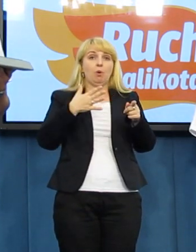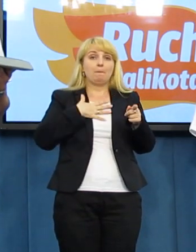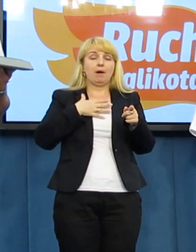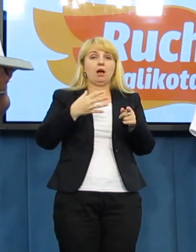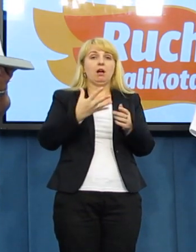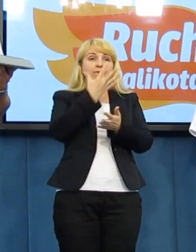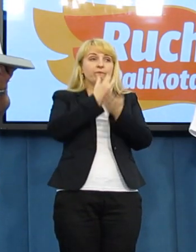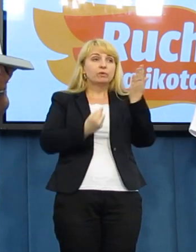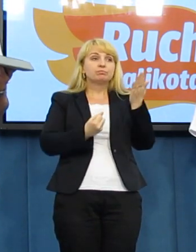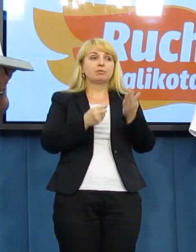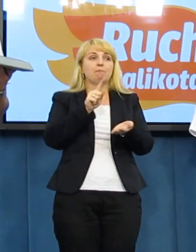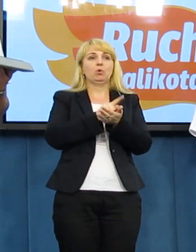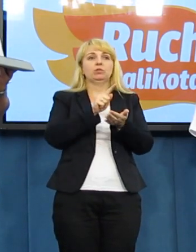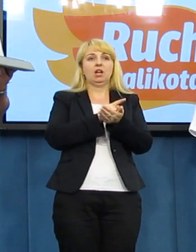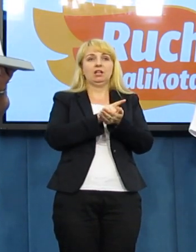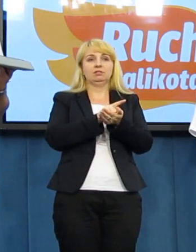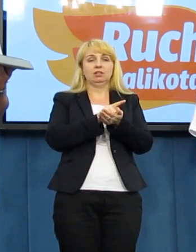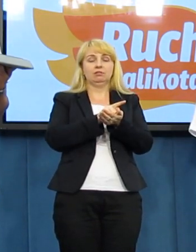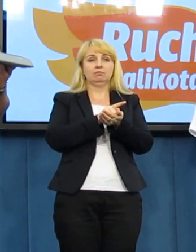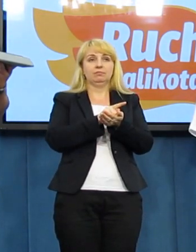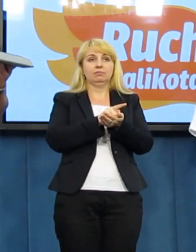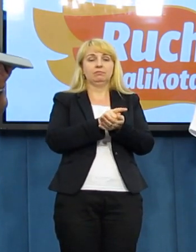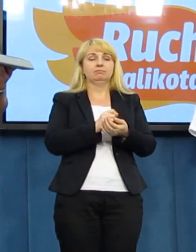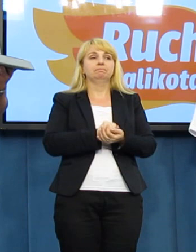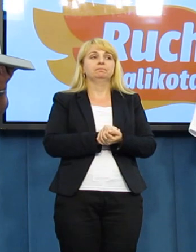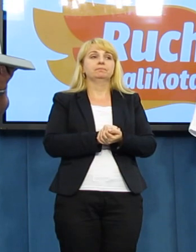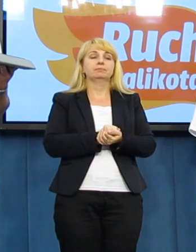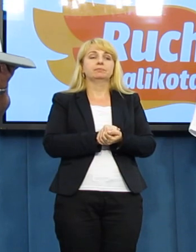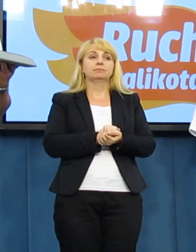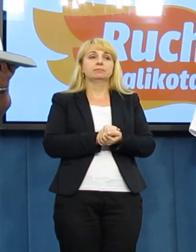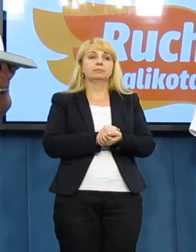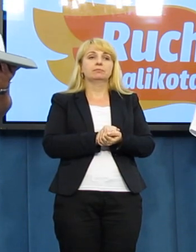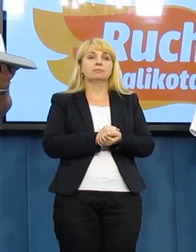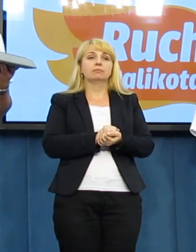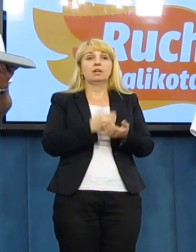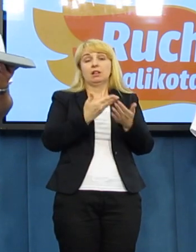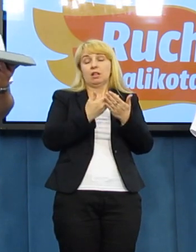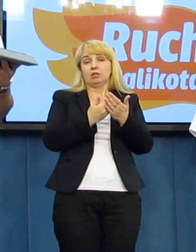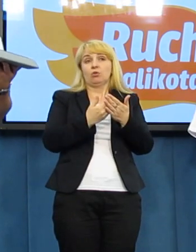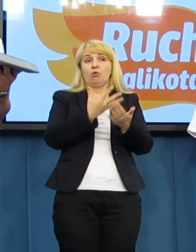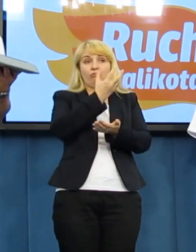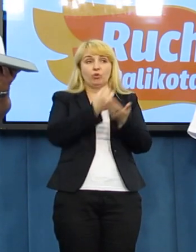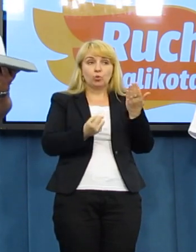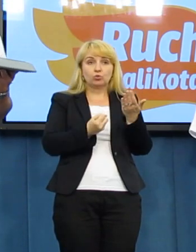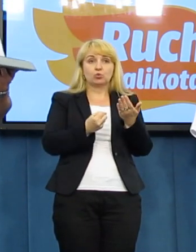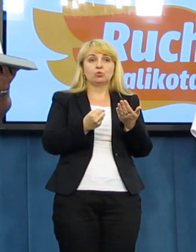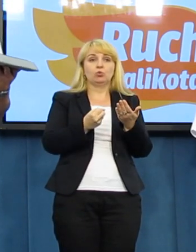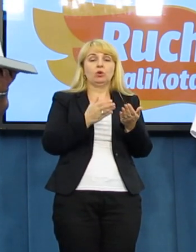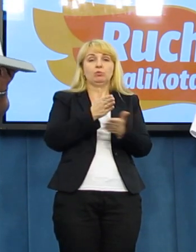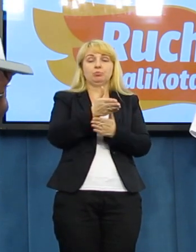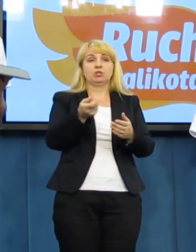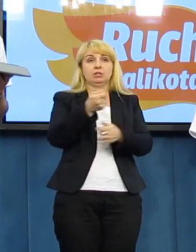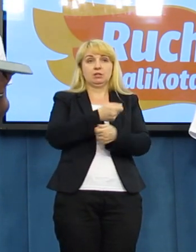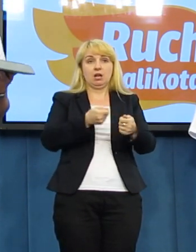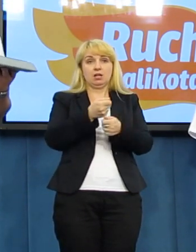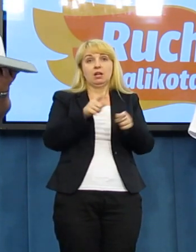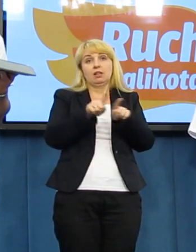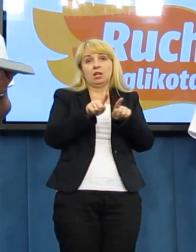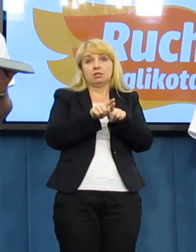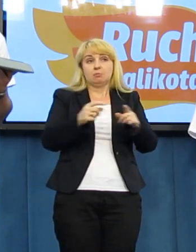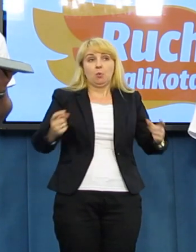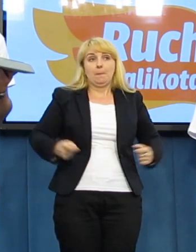korzyści. Czerpie korzyści przede wszystkim z akcyzmu. Skoro czerpie korzyści, to można powiedzieć, że państwo polskie jest dilerem